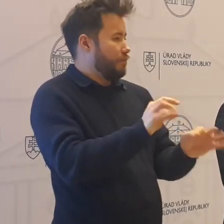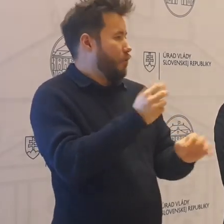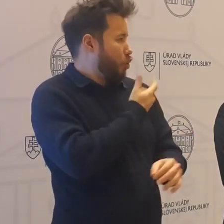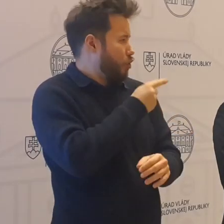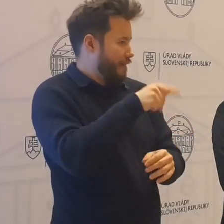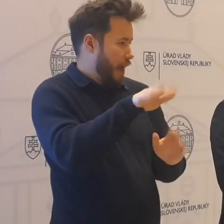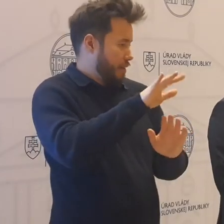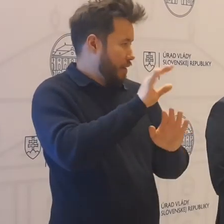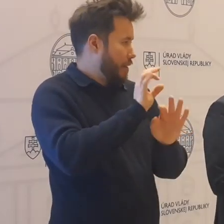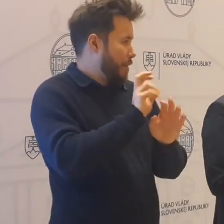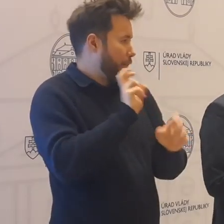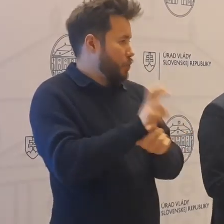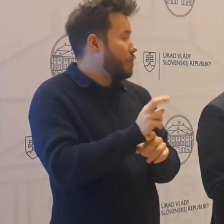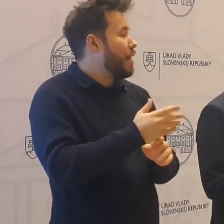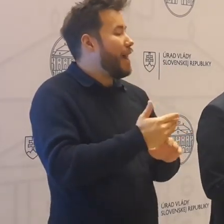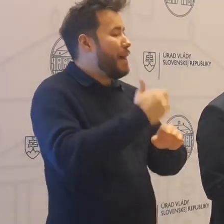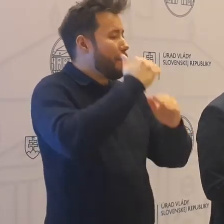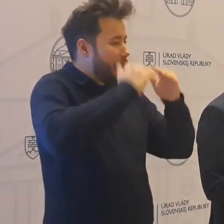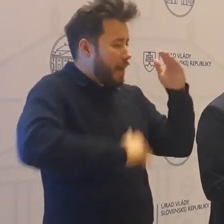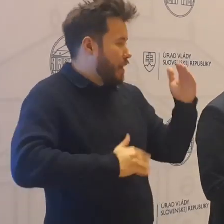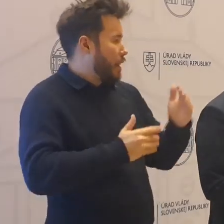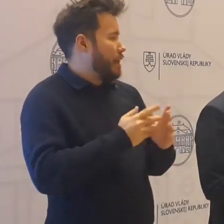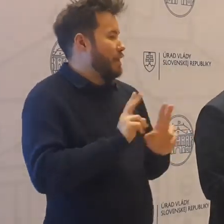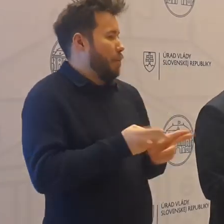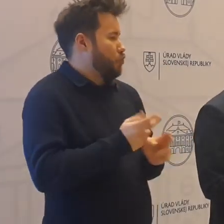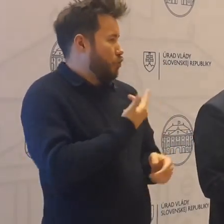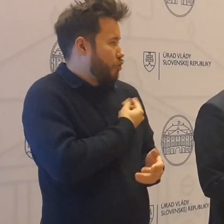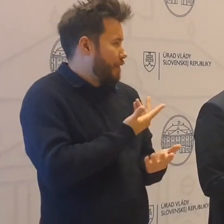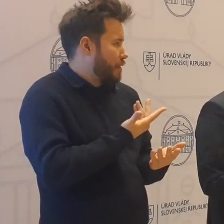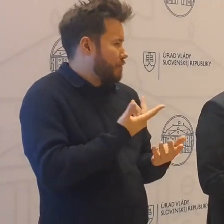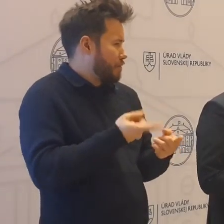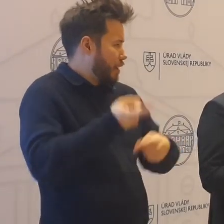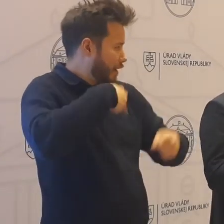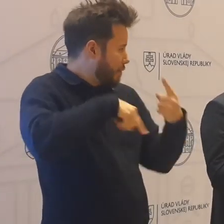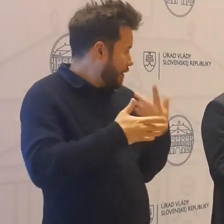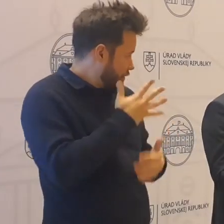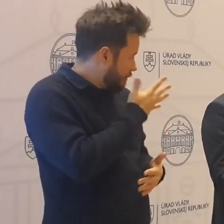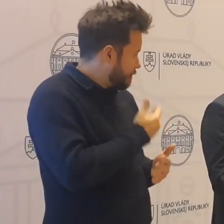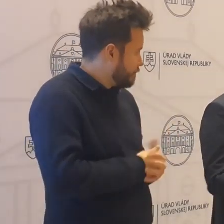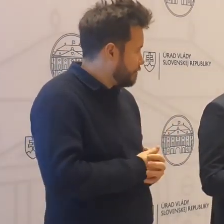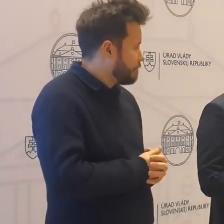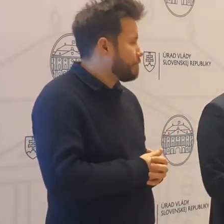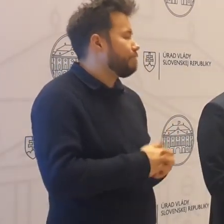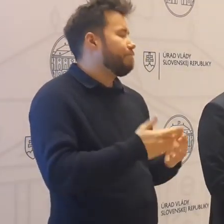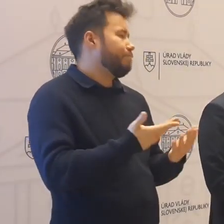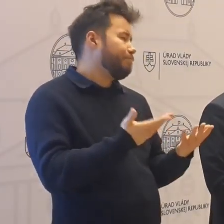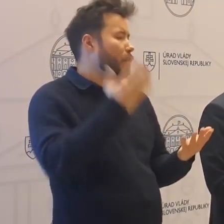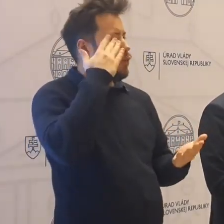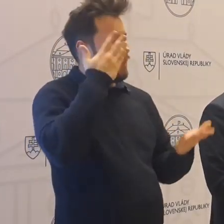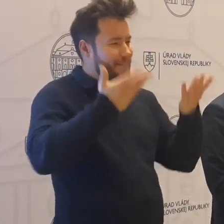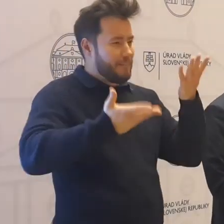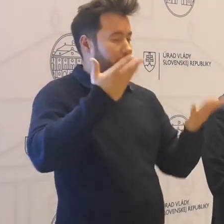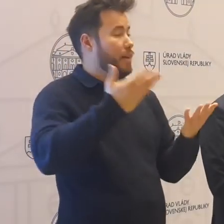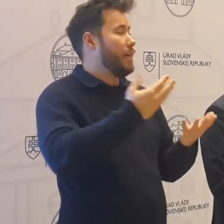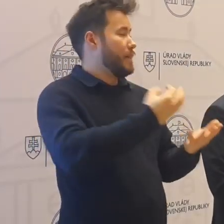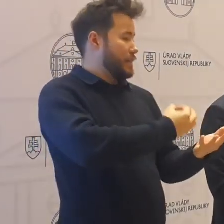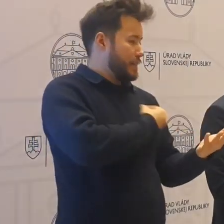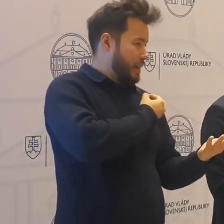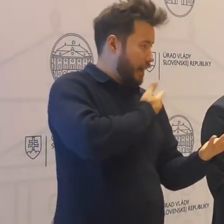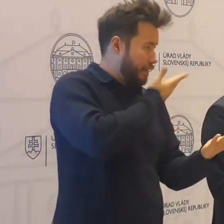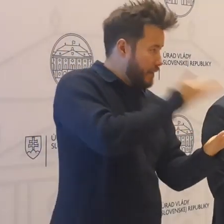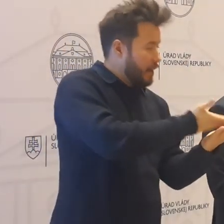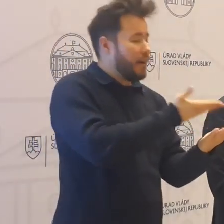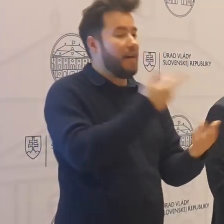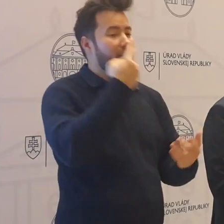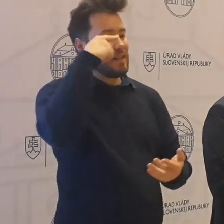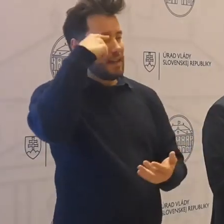Tam sa zvážovalo na jednej strane, samozrejme zdravie a na druhej strane vzdelanie. Už z predchádzajúcej vlny, kedy sme mali